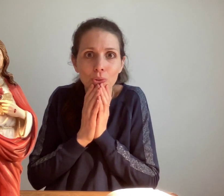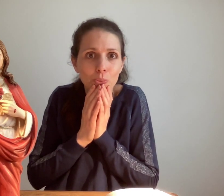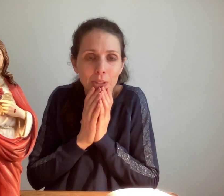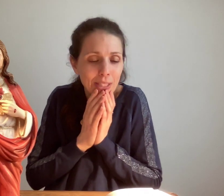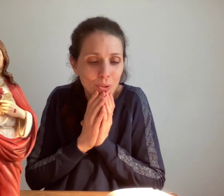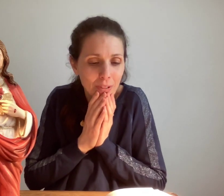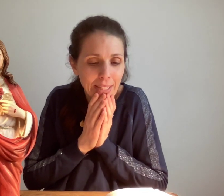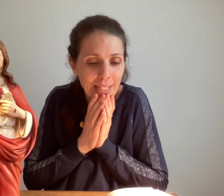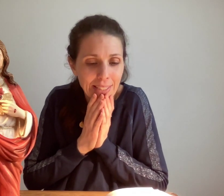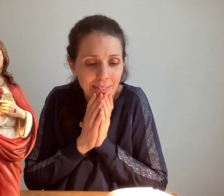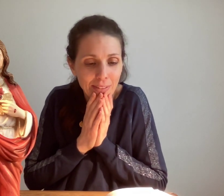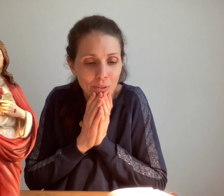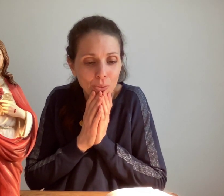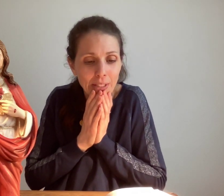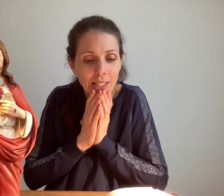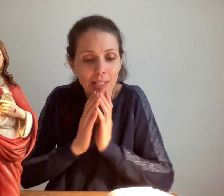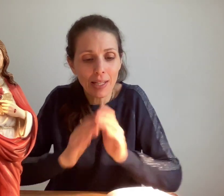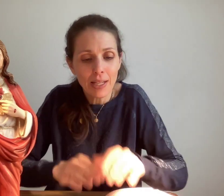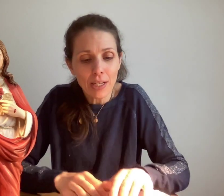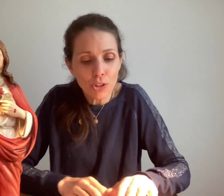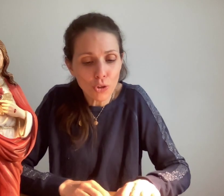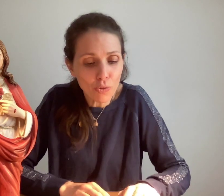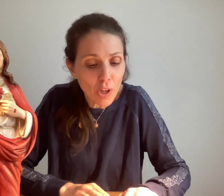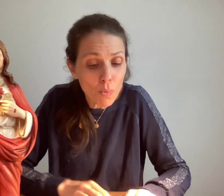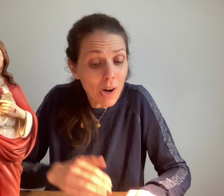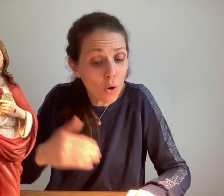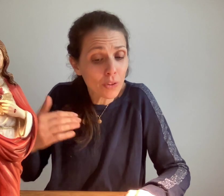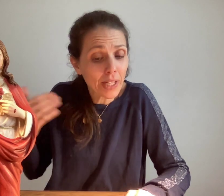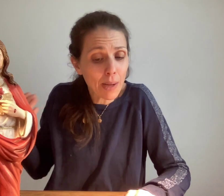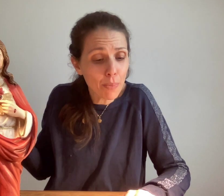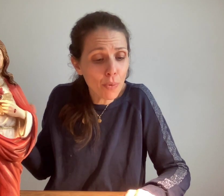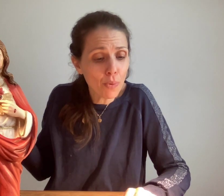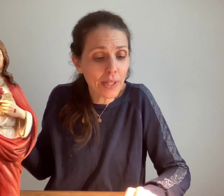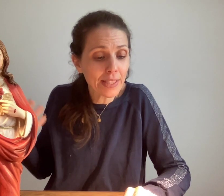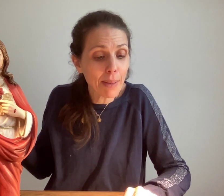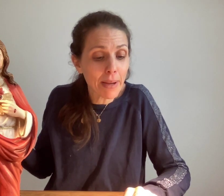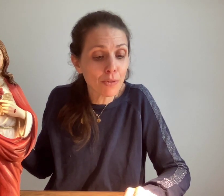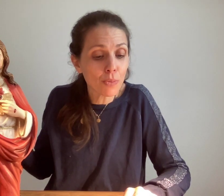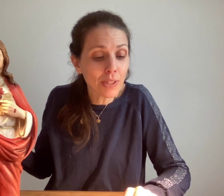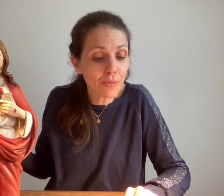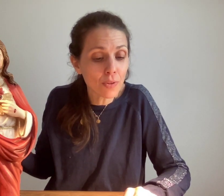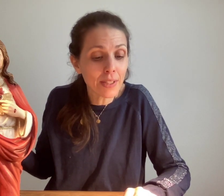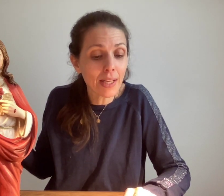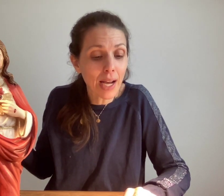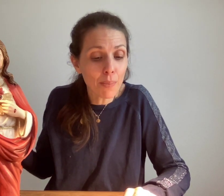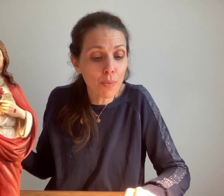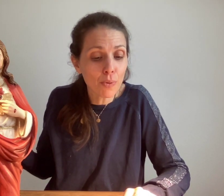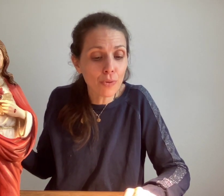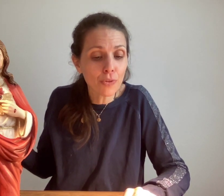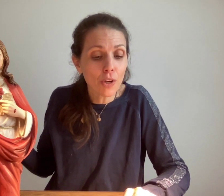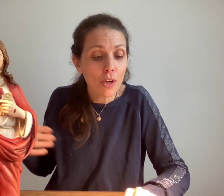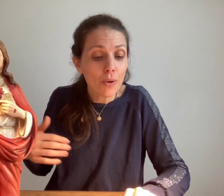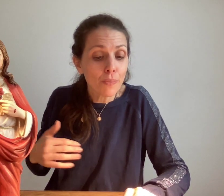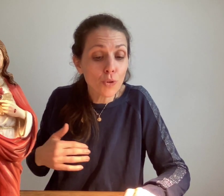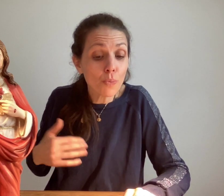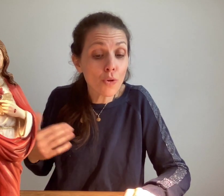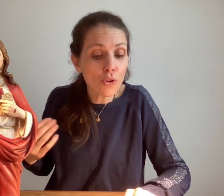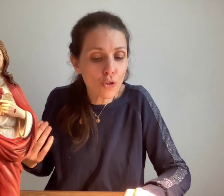toute petite nouvelle lée de la divine volonté. Je devrais au moins grandir un peu pour être capable de me diffuser un peu plus du mieux que je